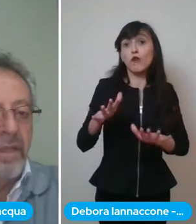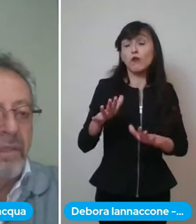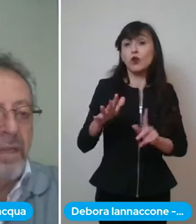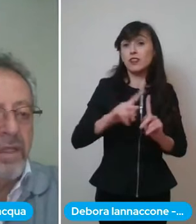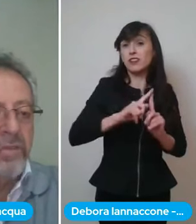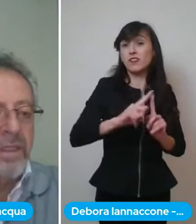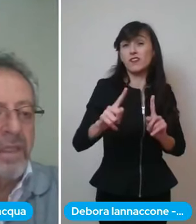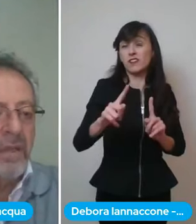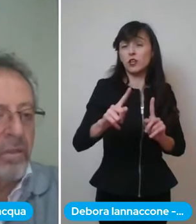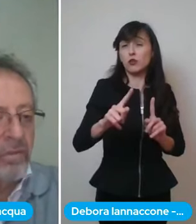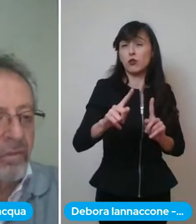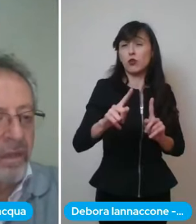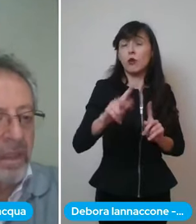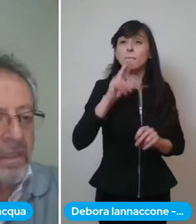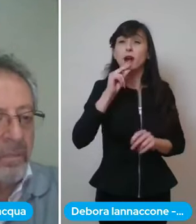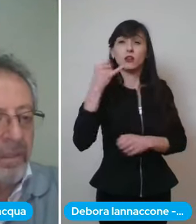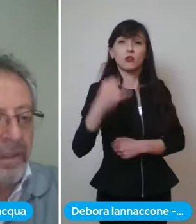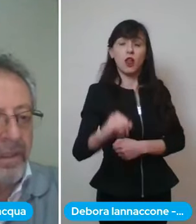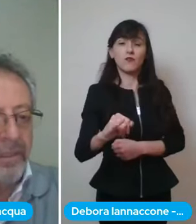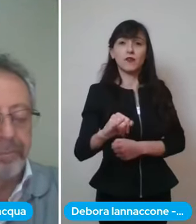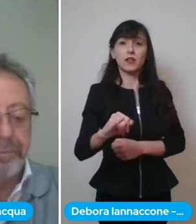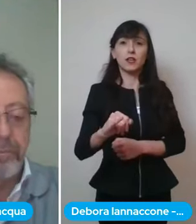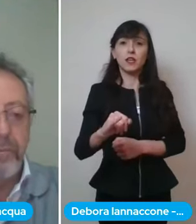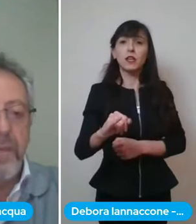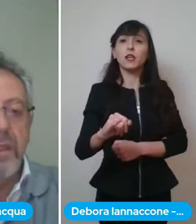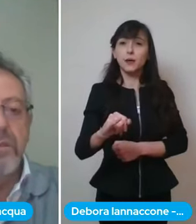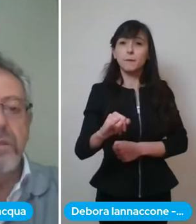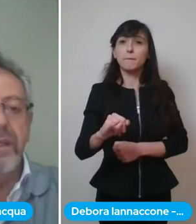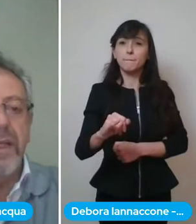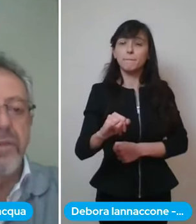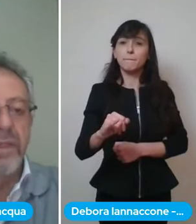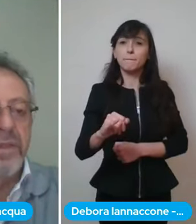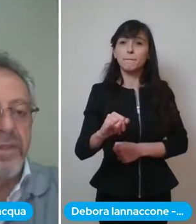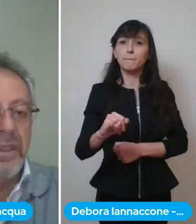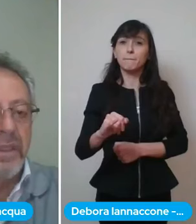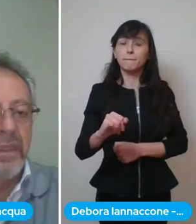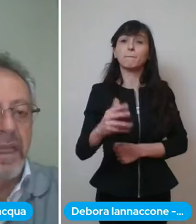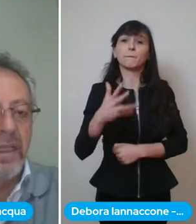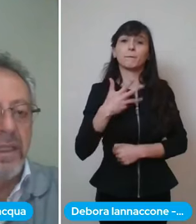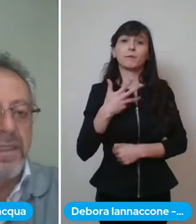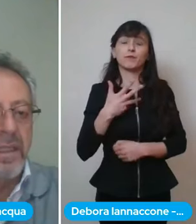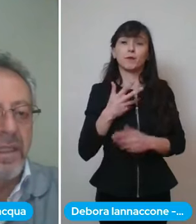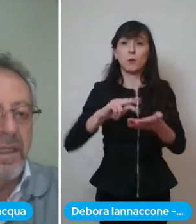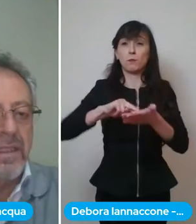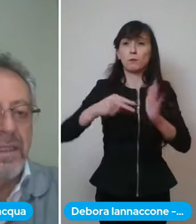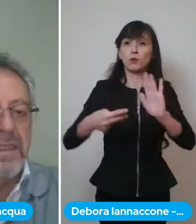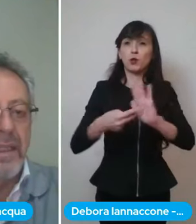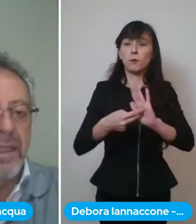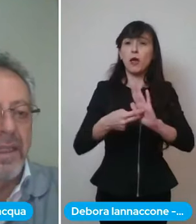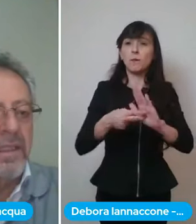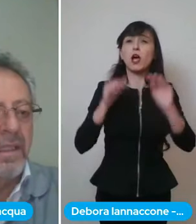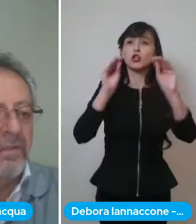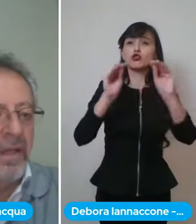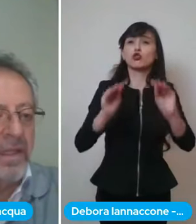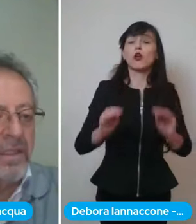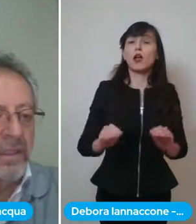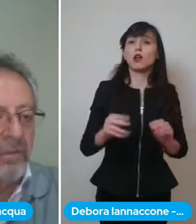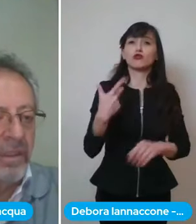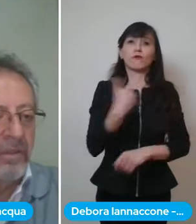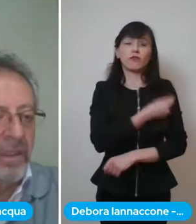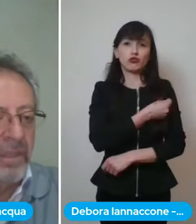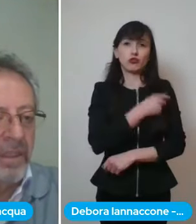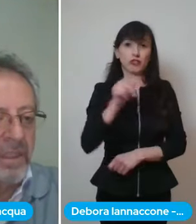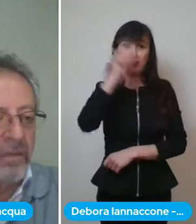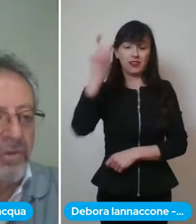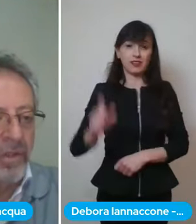fine marzo ci sarà una sofferenza per lo stoccaggio di vaccini in Italia sia di AstraZeneca sia di Pfizer,